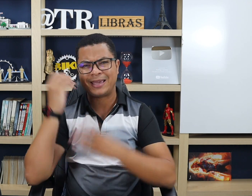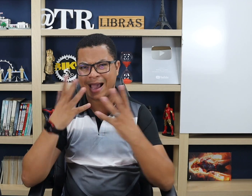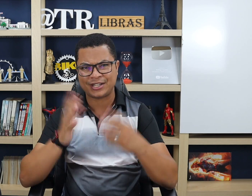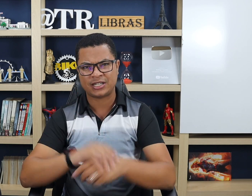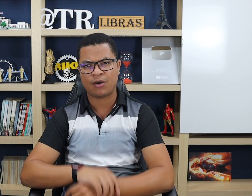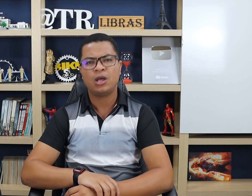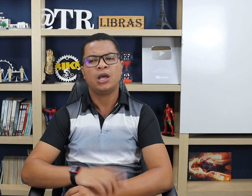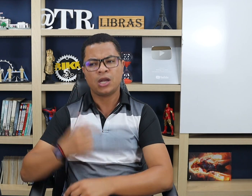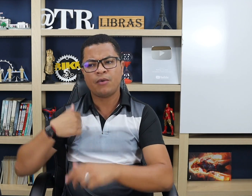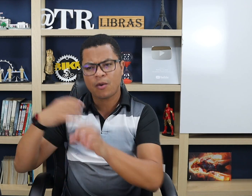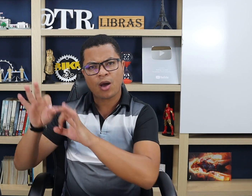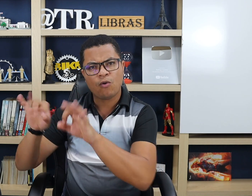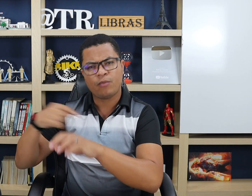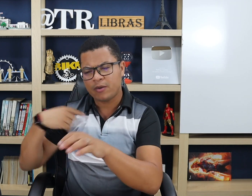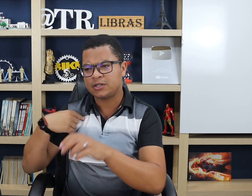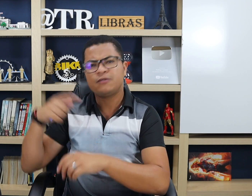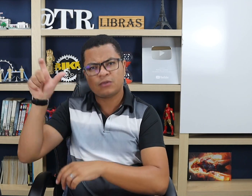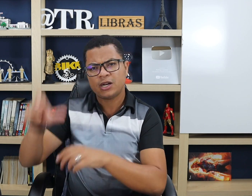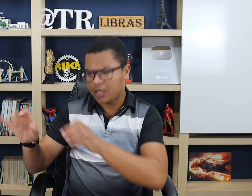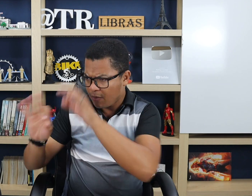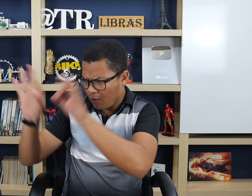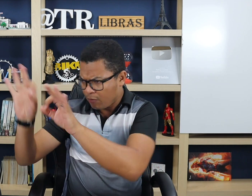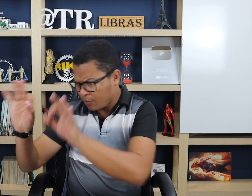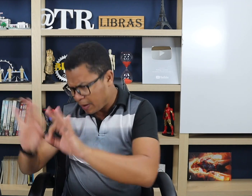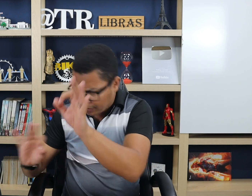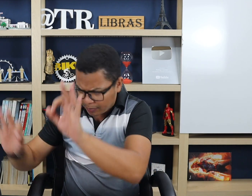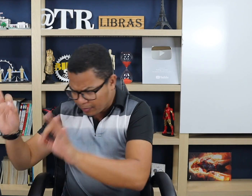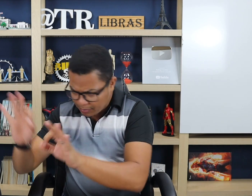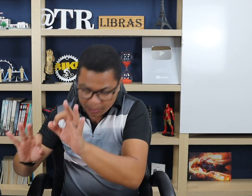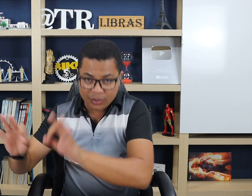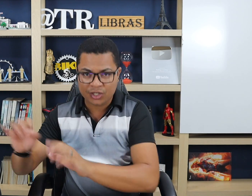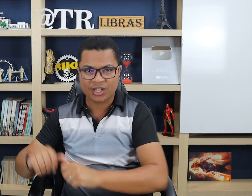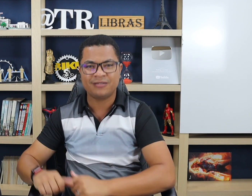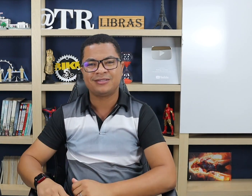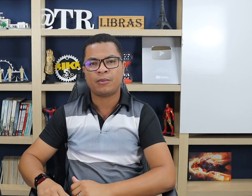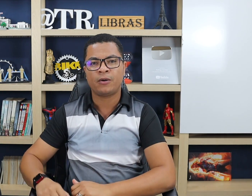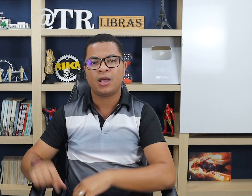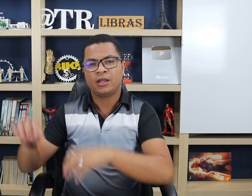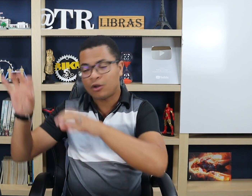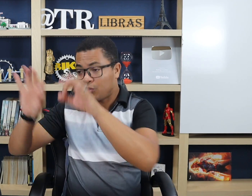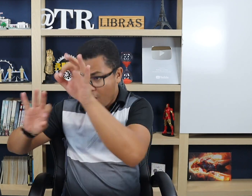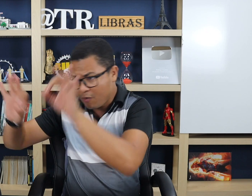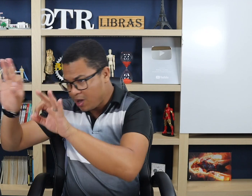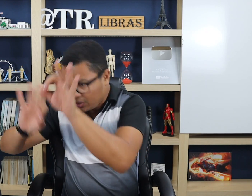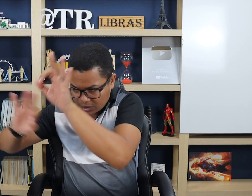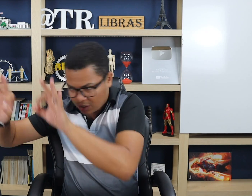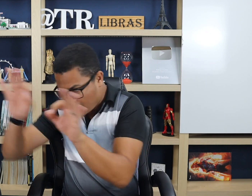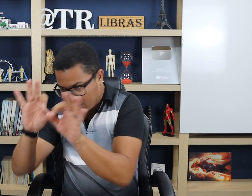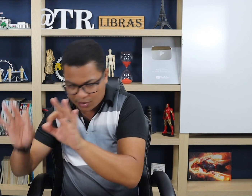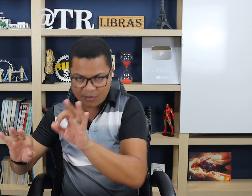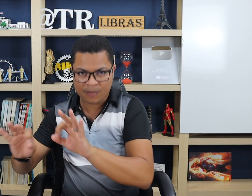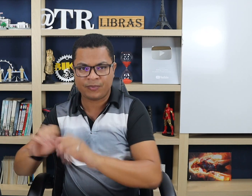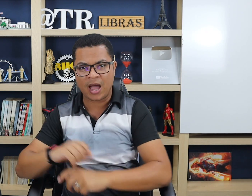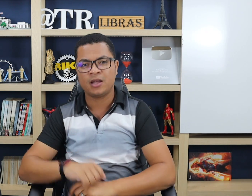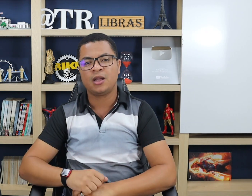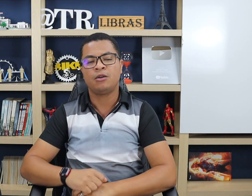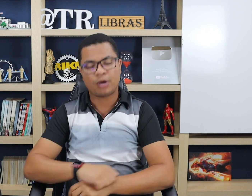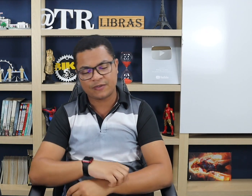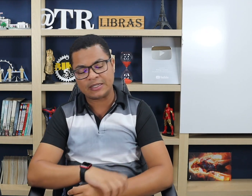maquiagem e tal. Não, eu arrumo, eu assim, fulano aqui, eu arrumo, pá, pá, pá, pá, bonitinho, tá bom? Então, eu estou arrumando aqui a pessoa, tá? Pode fazer